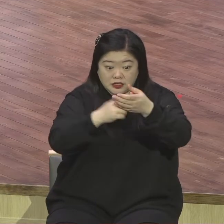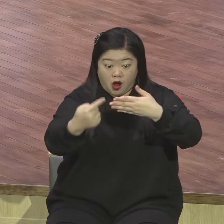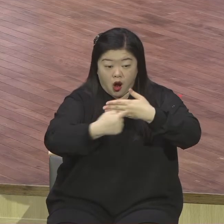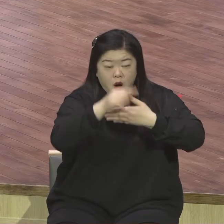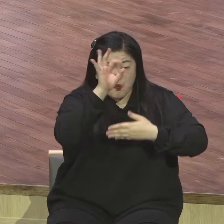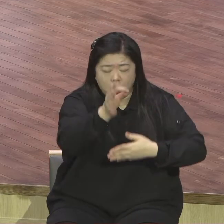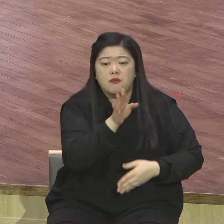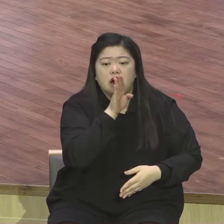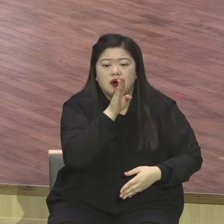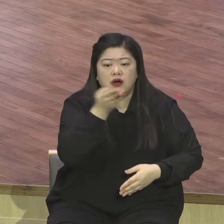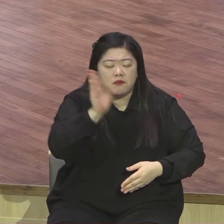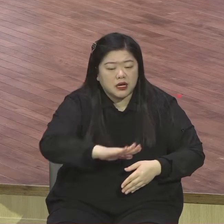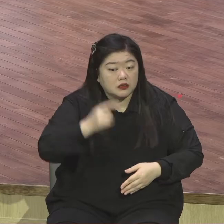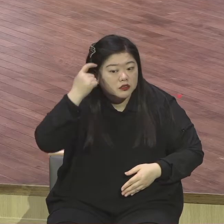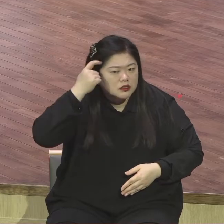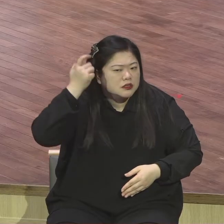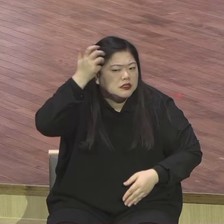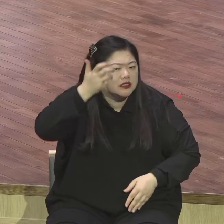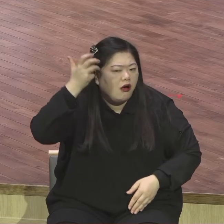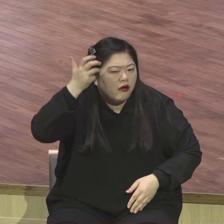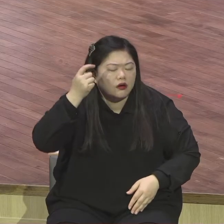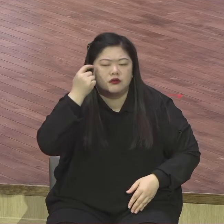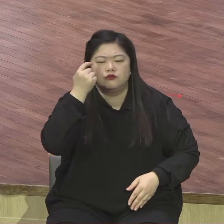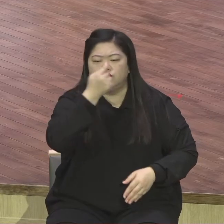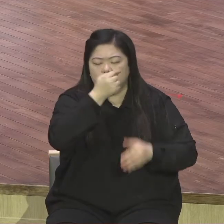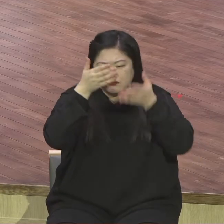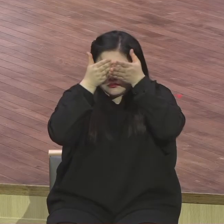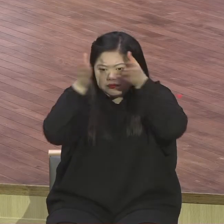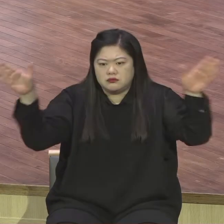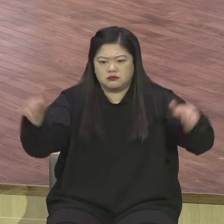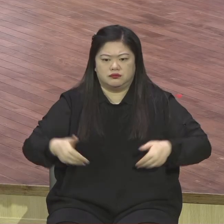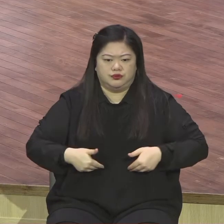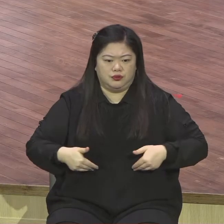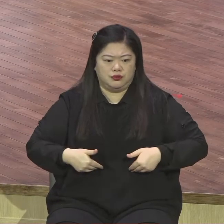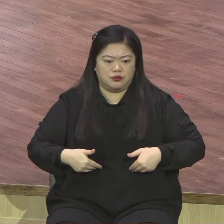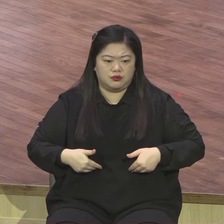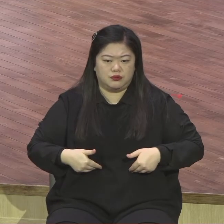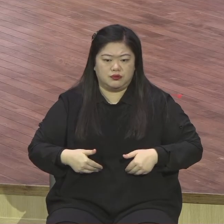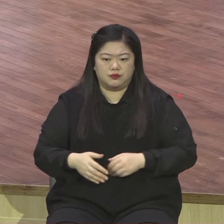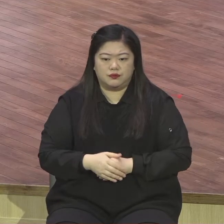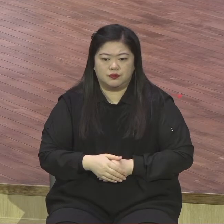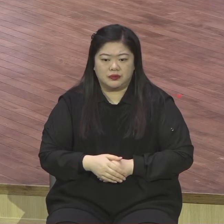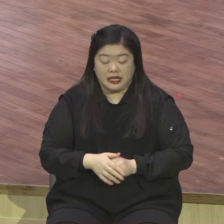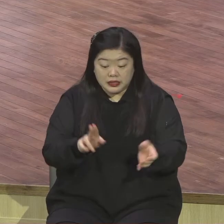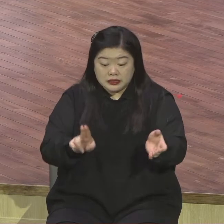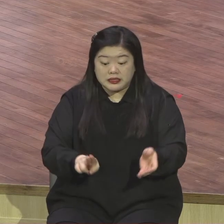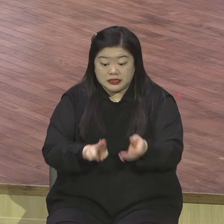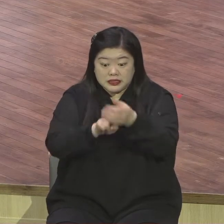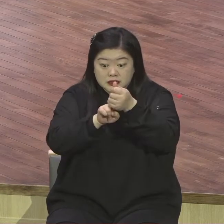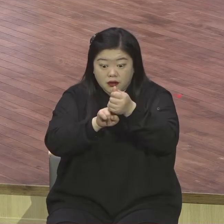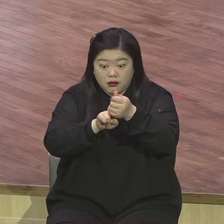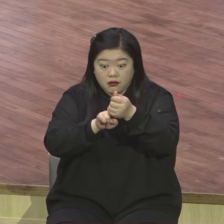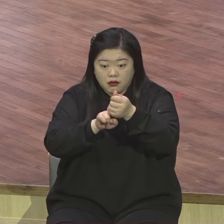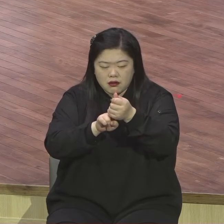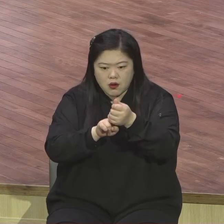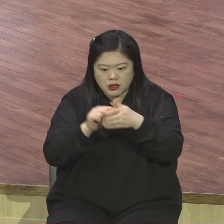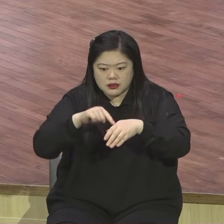믿음 성장을 원한다는 거예요. 영의 눈을 열고 영적 믿음의 성장 어떤